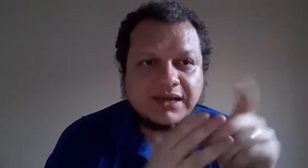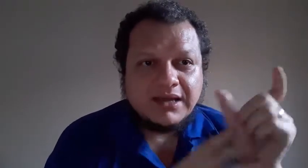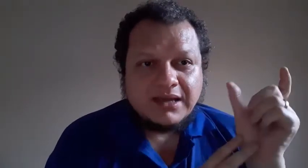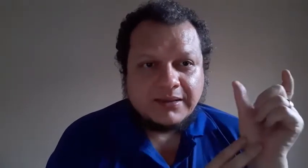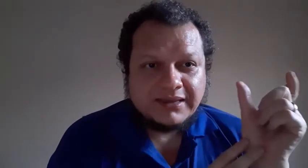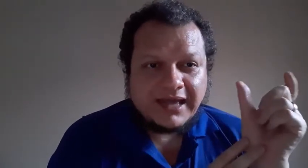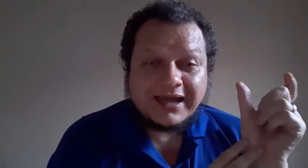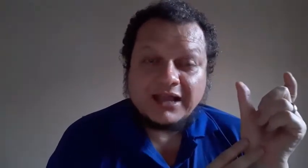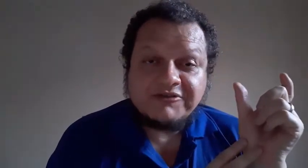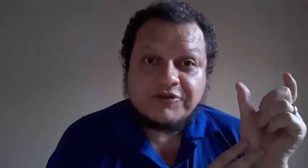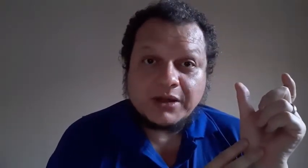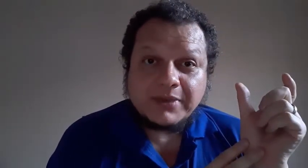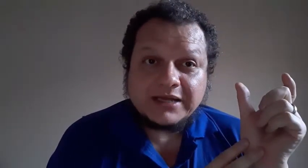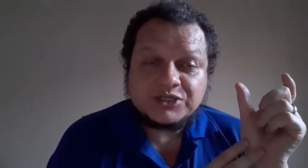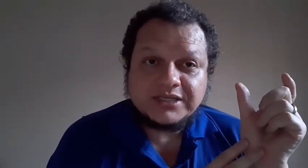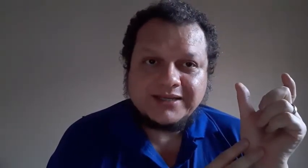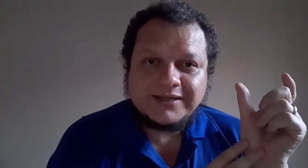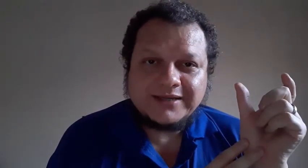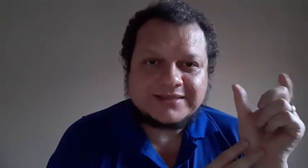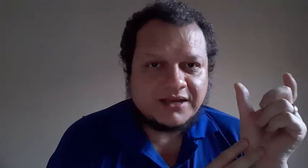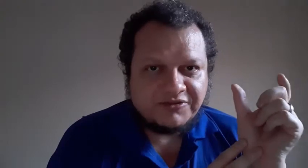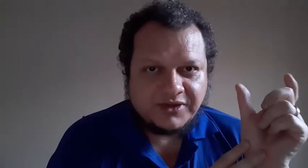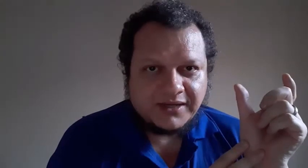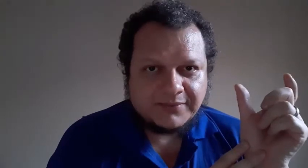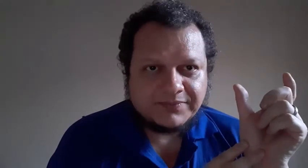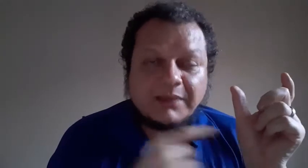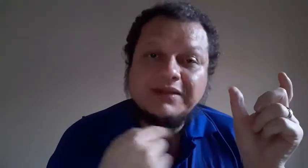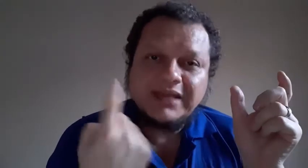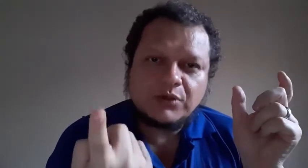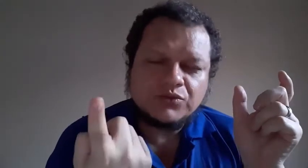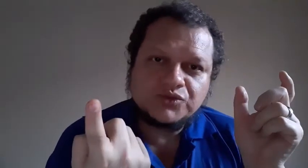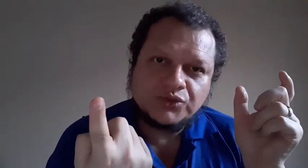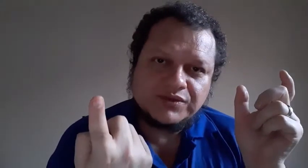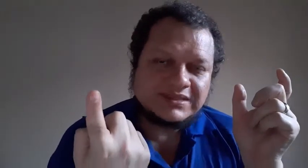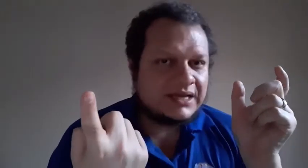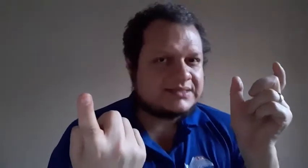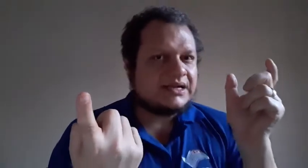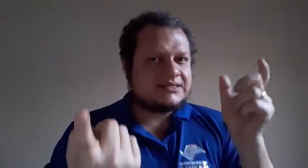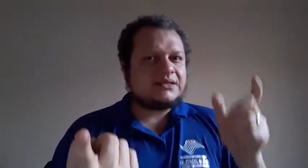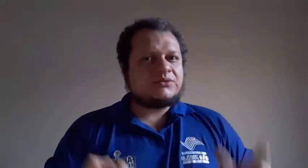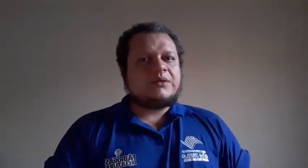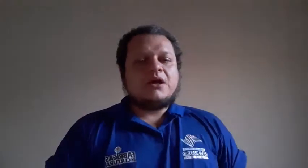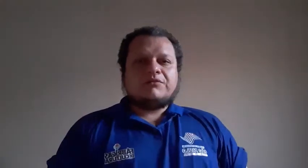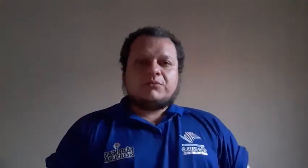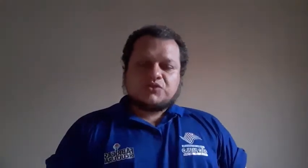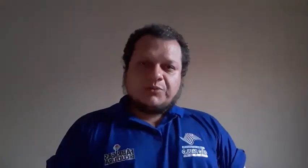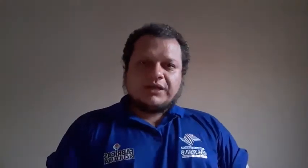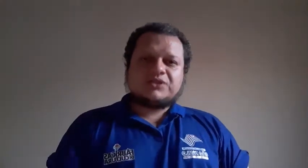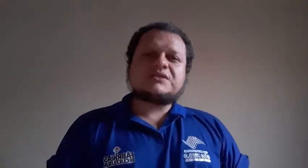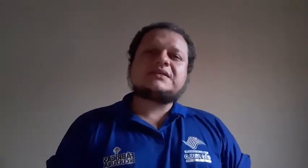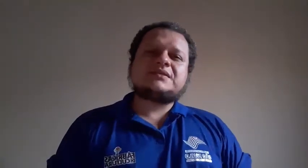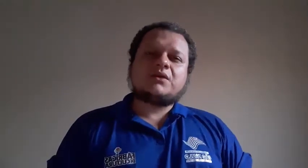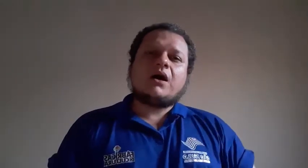que é aquela forma de escrever da maneira como o surdo está sinalizando. Vamos supor, ele diz assim, ó.